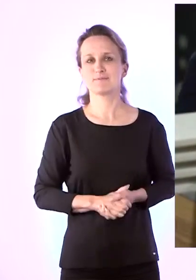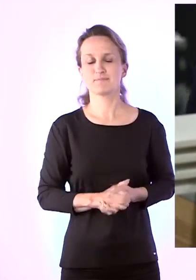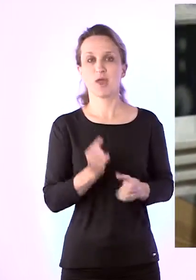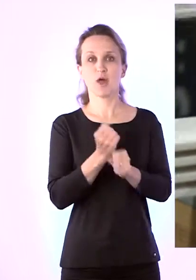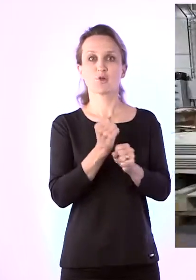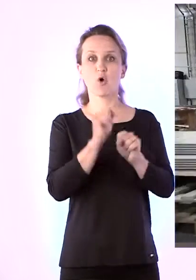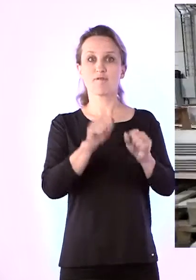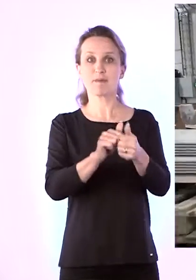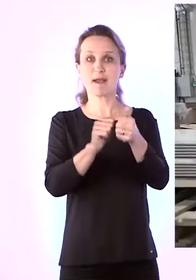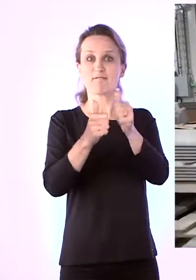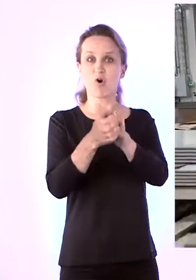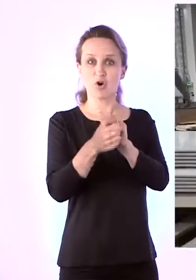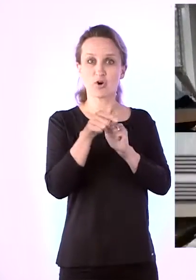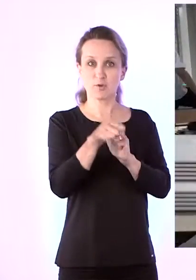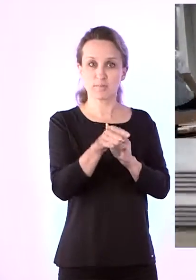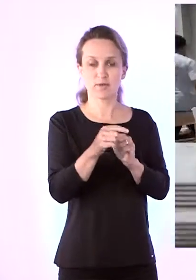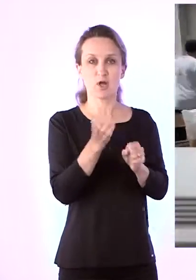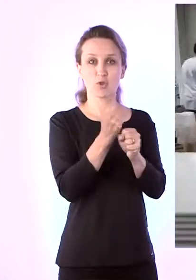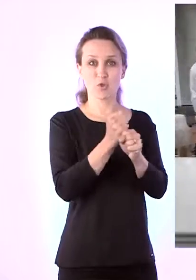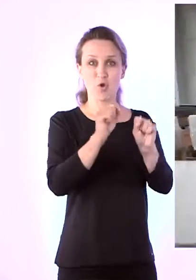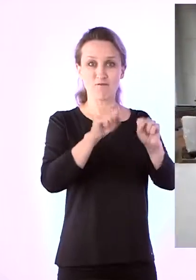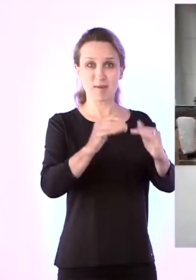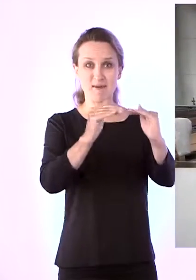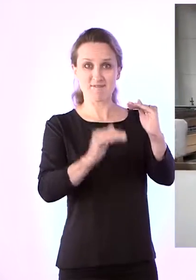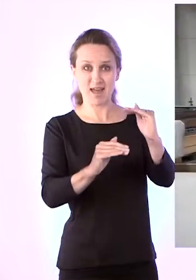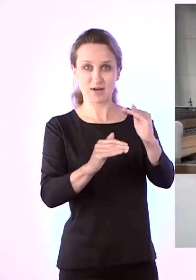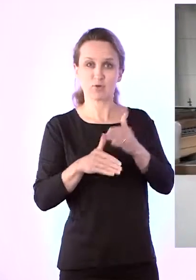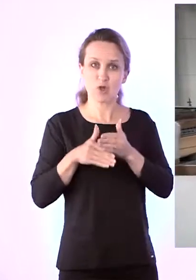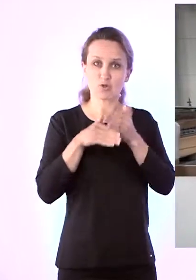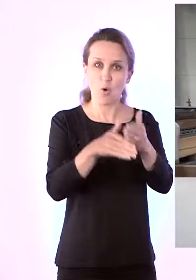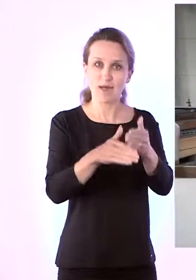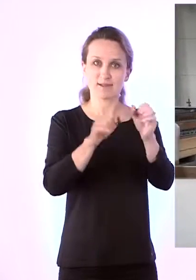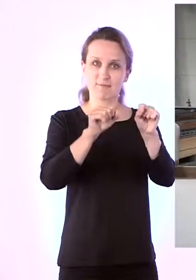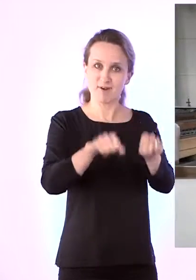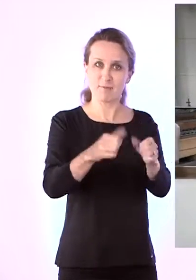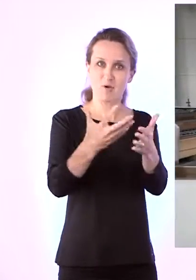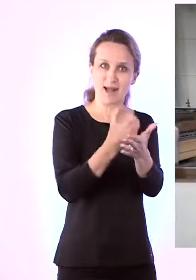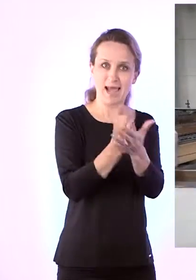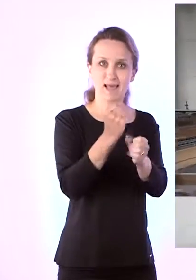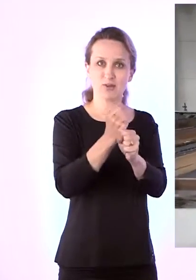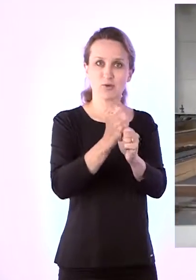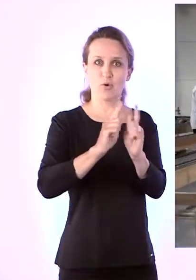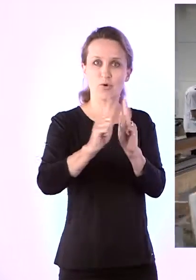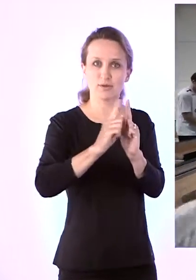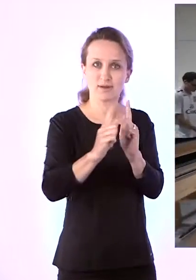Töövõimereform toetab vähenenud töövõimega inimeste võimalusi leida tööd ning edukalt tööd teha.